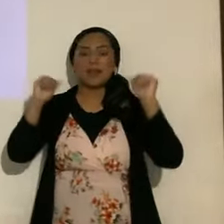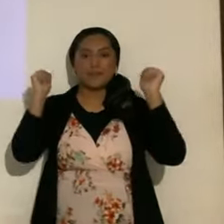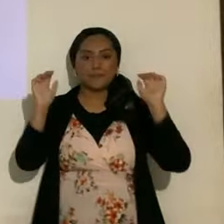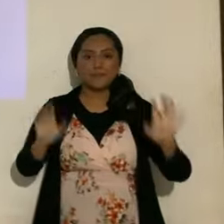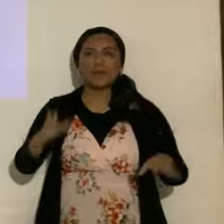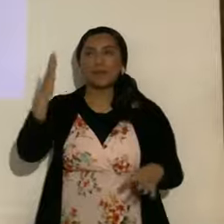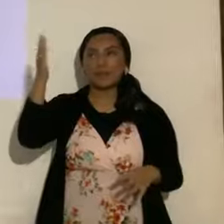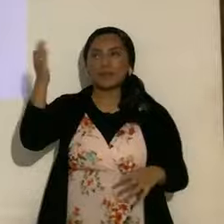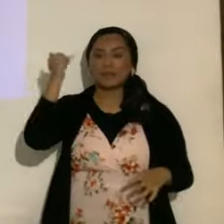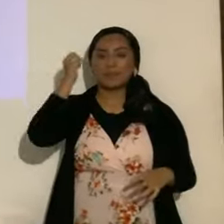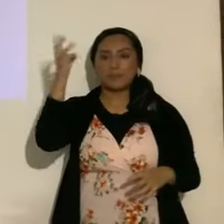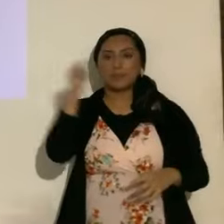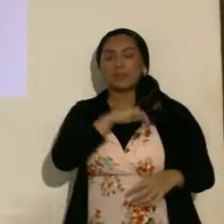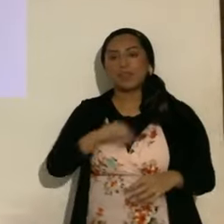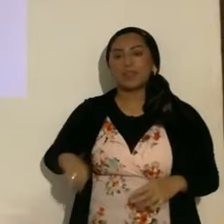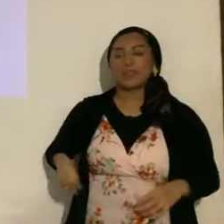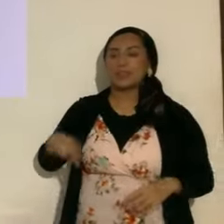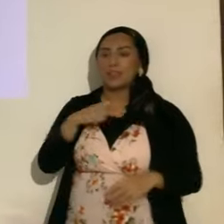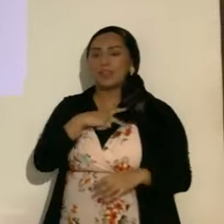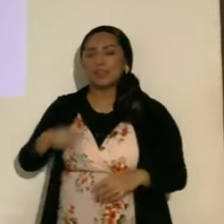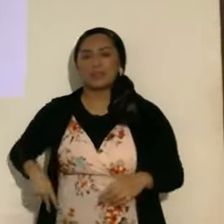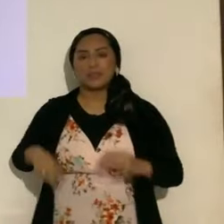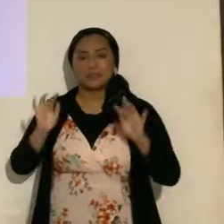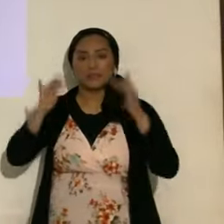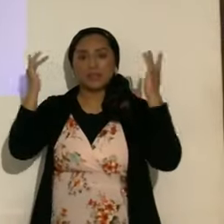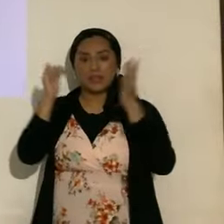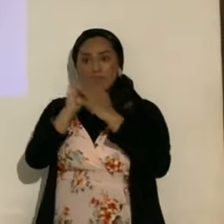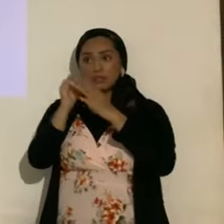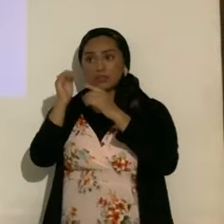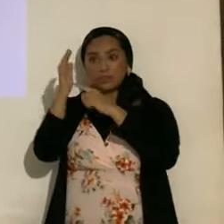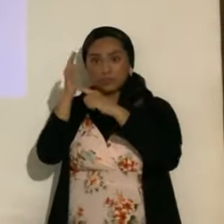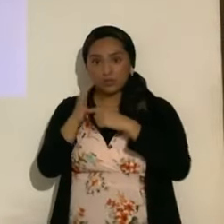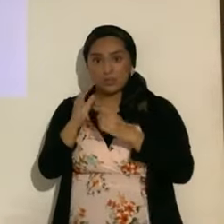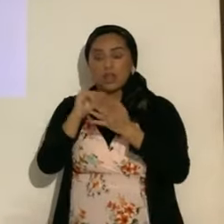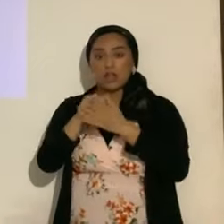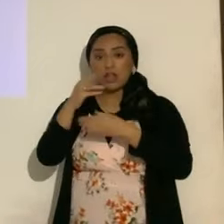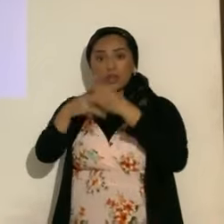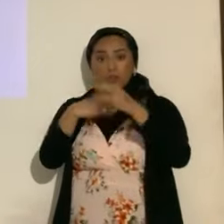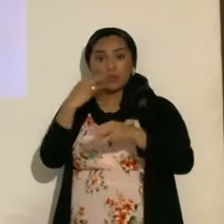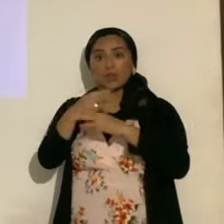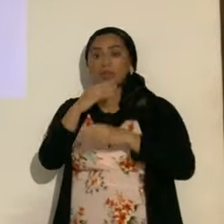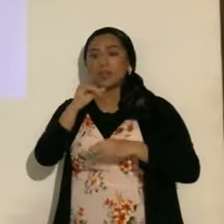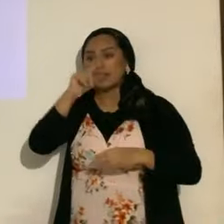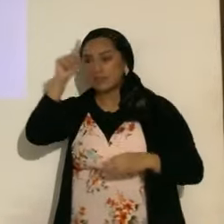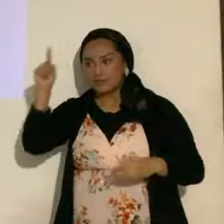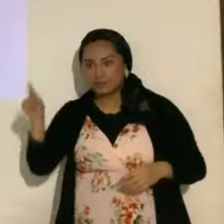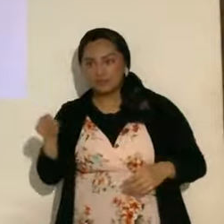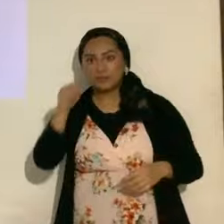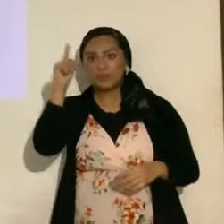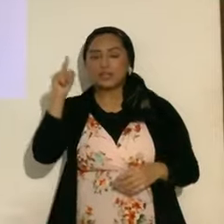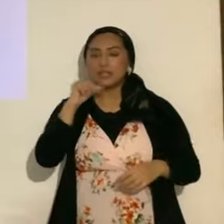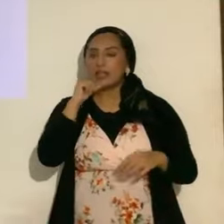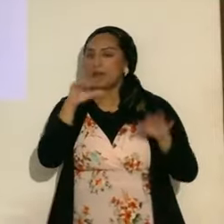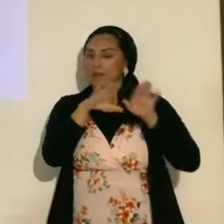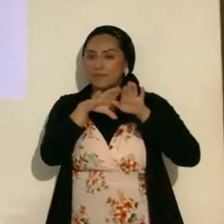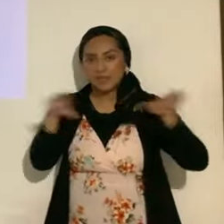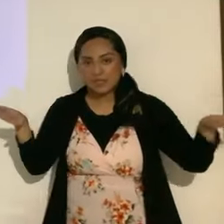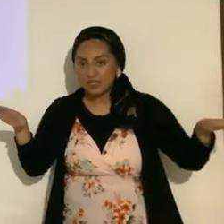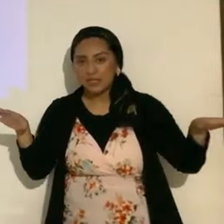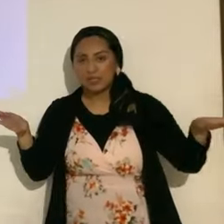Mashiach, el Rey de Gloria, y con eso se demuestra, que la Tierra es redonda, no plana, ahorita voy a mirar algo sobre eso, bueno,